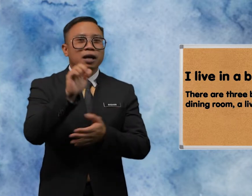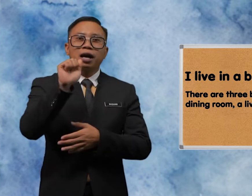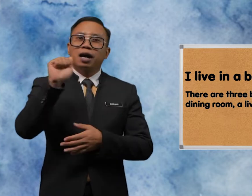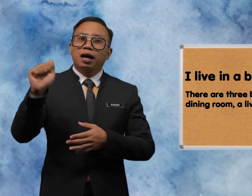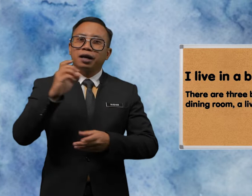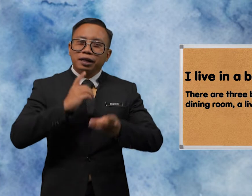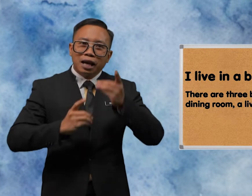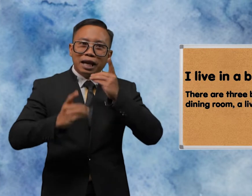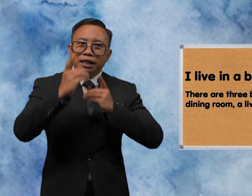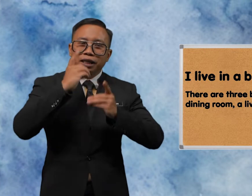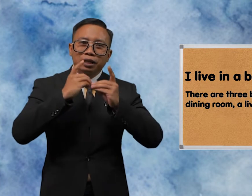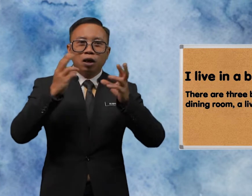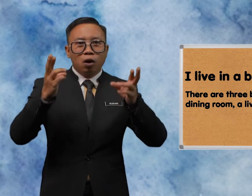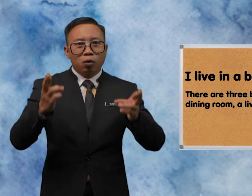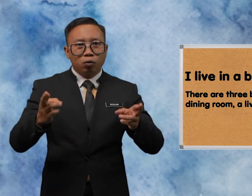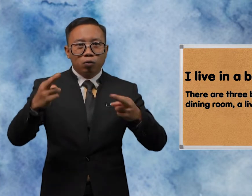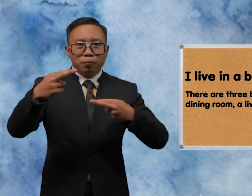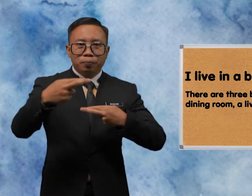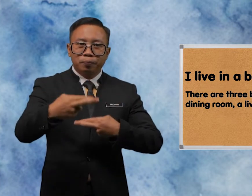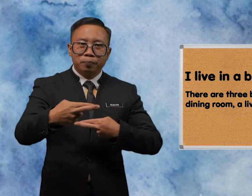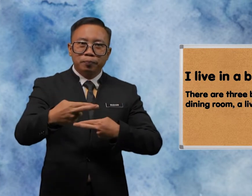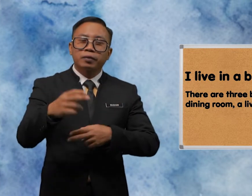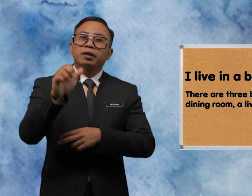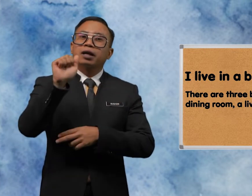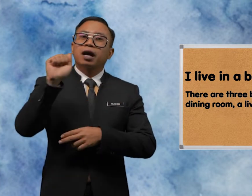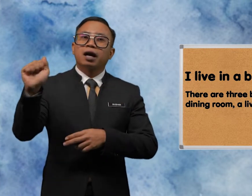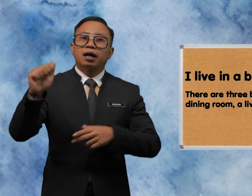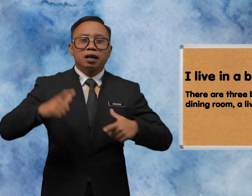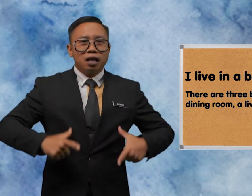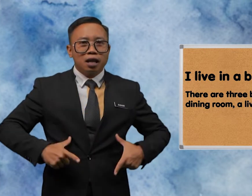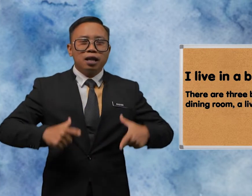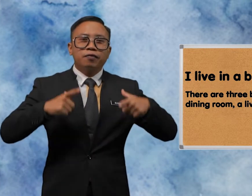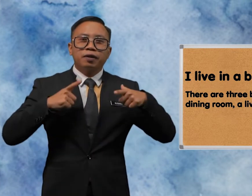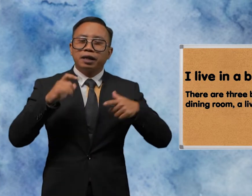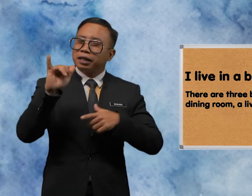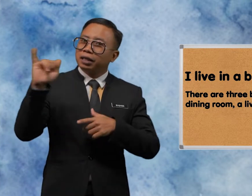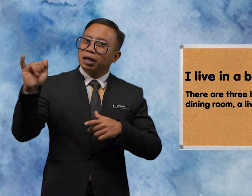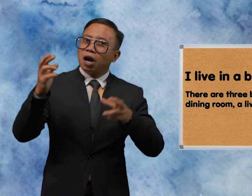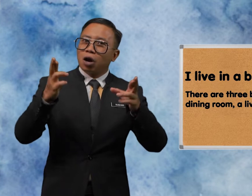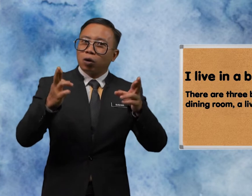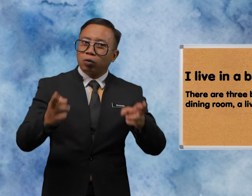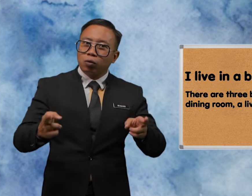A Dining Room A Living Room